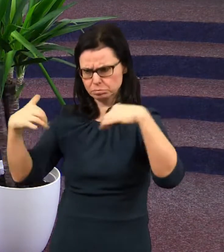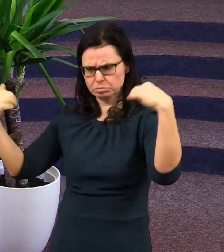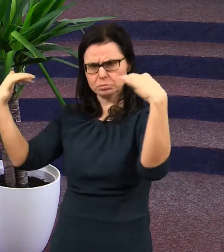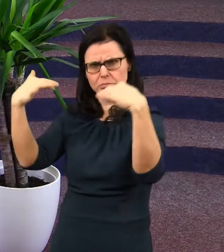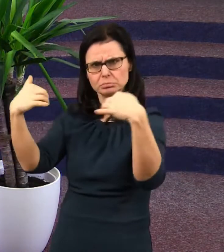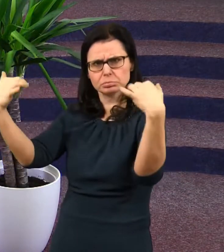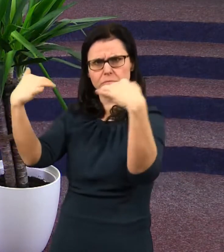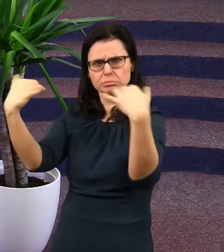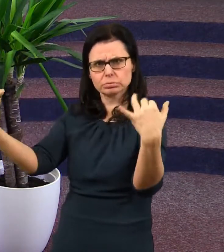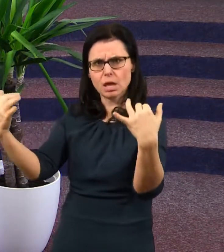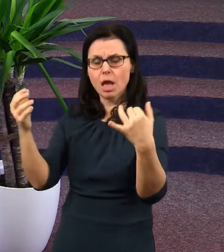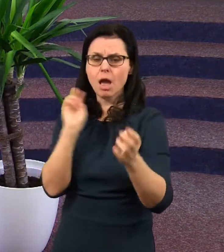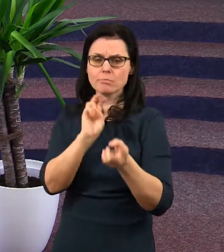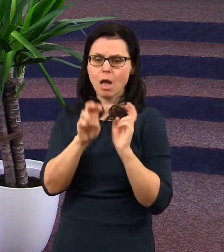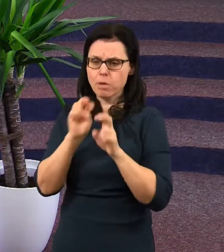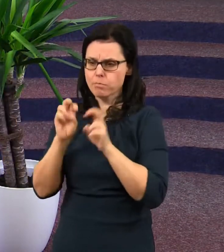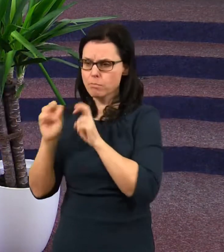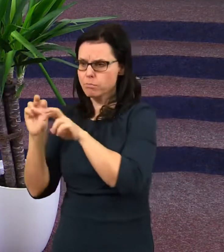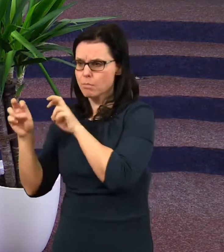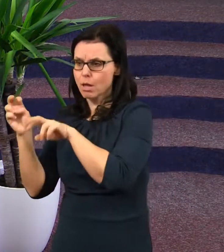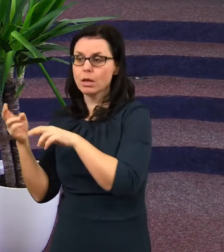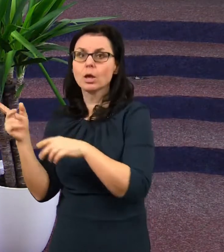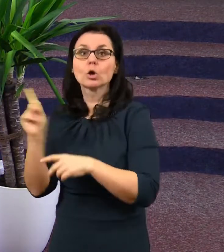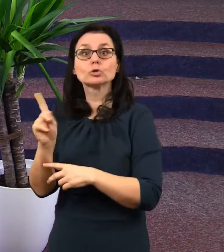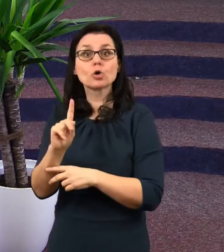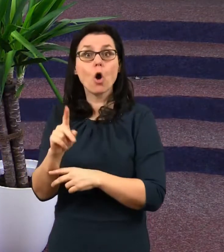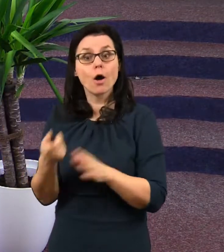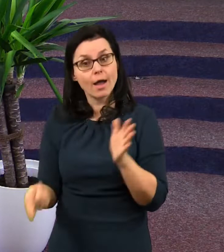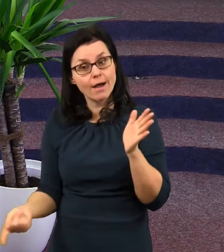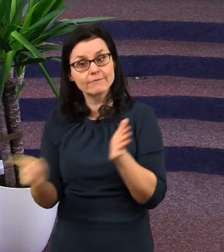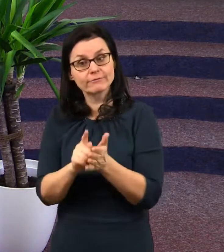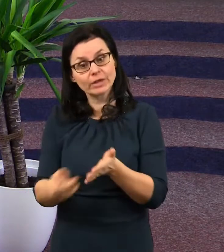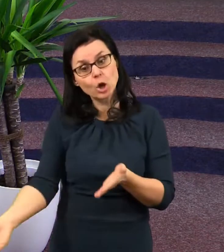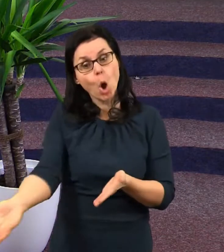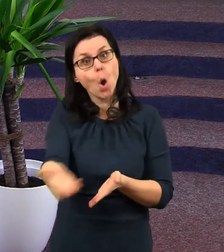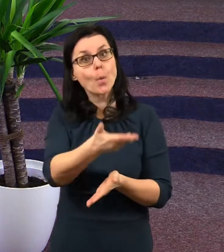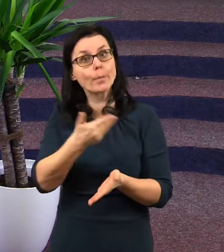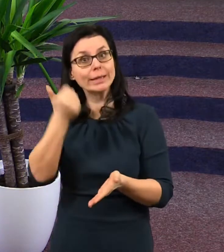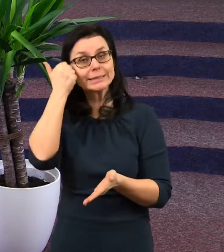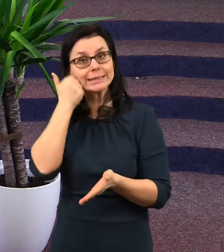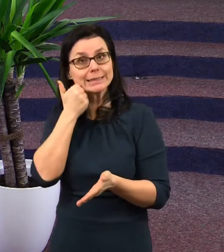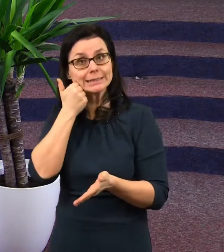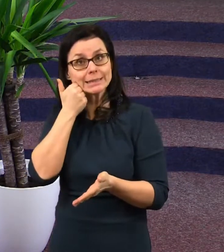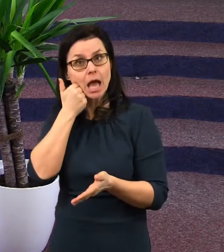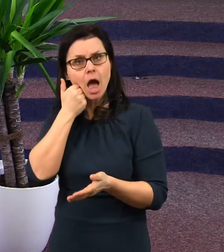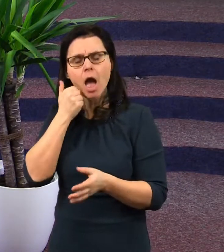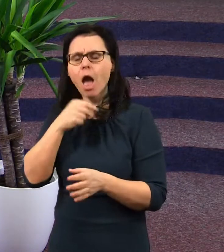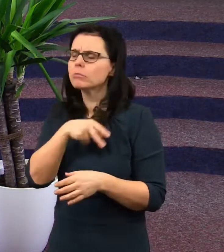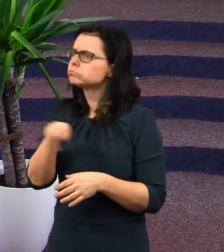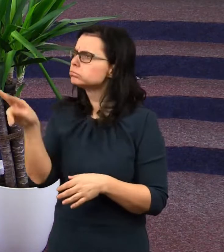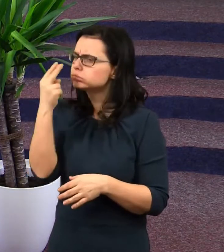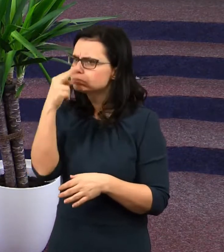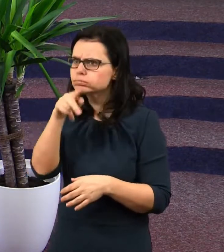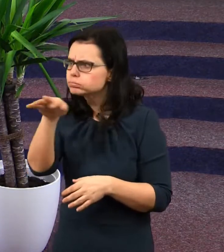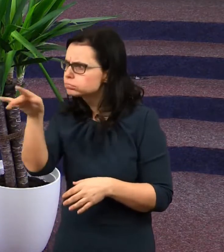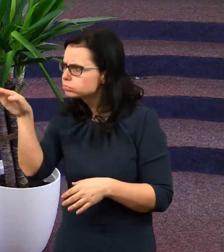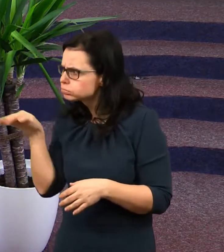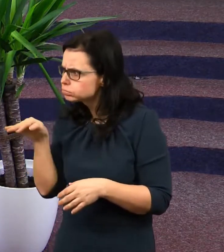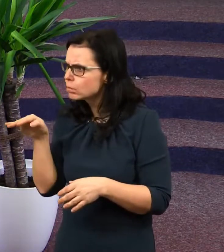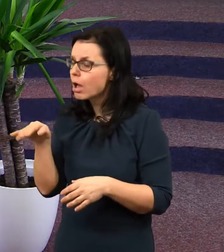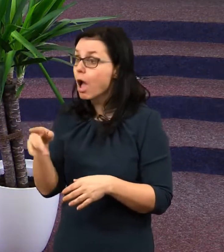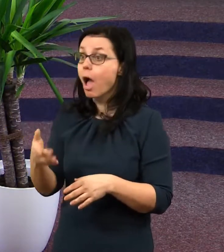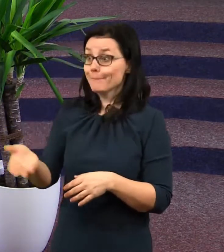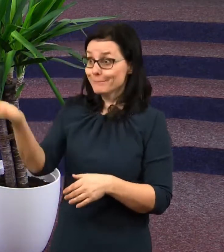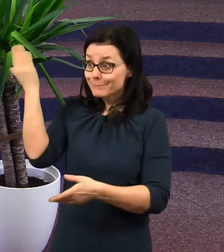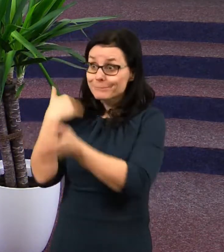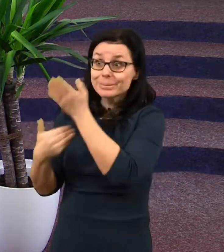usedli vlastně vykoupení. Tam Jan spatřil mezi nimi i ty mučedníky,